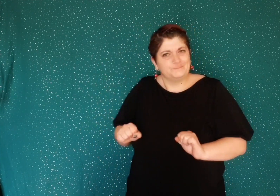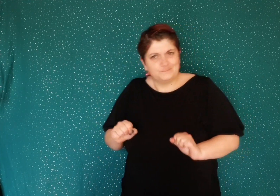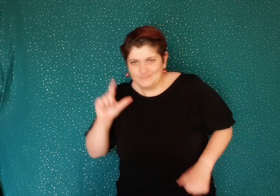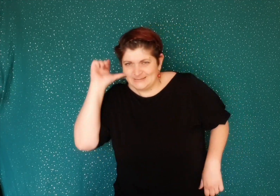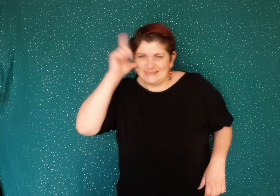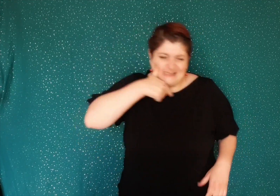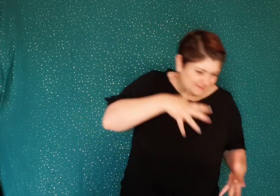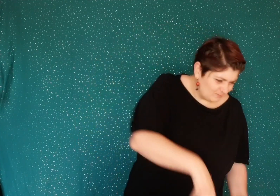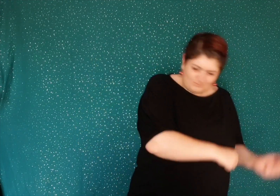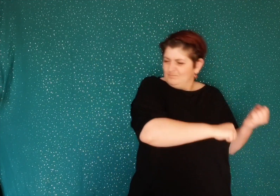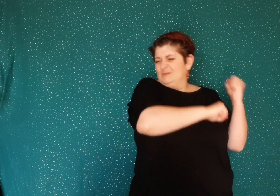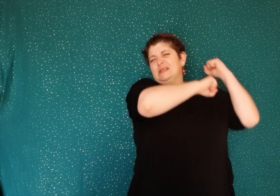réparer son erreur